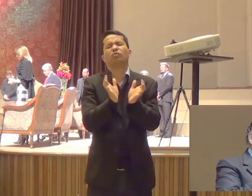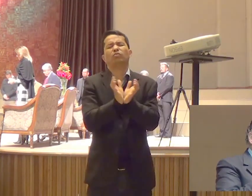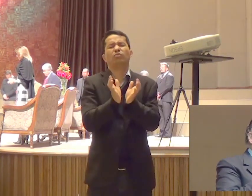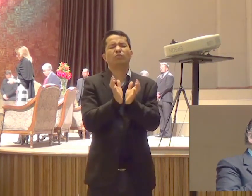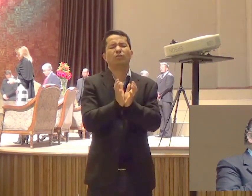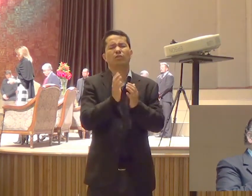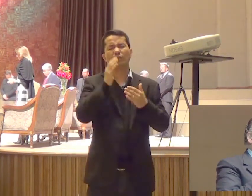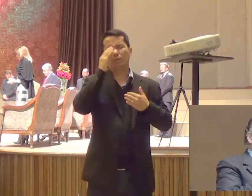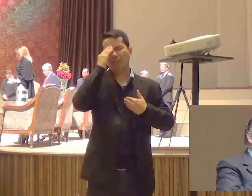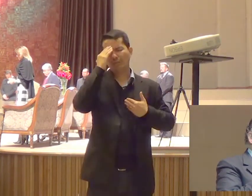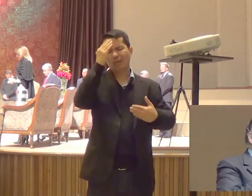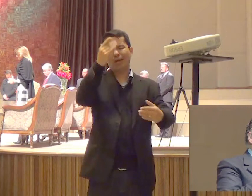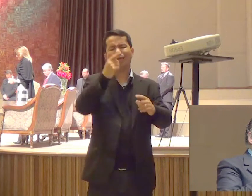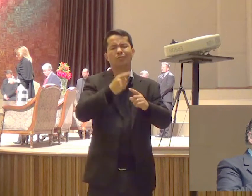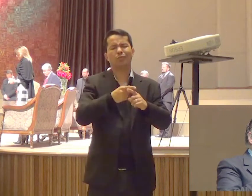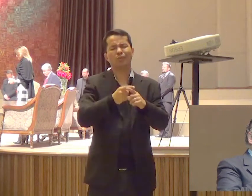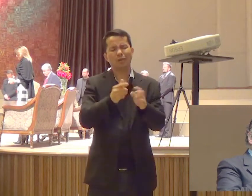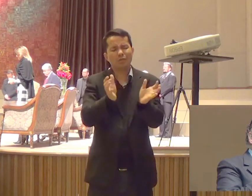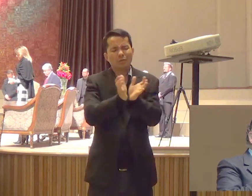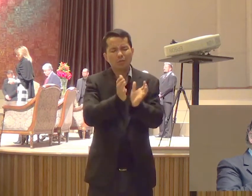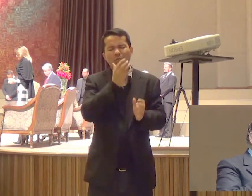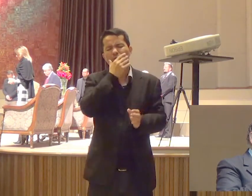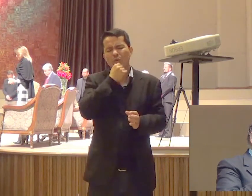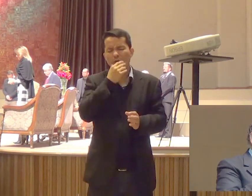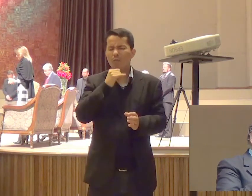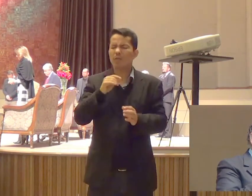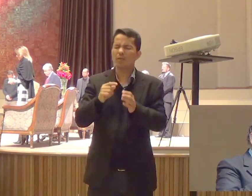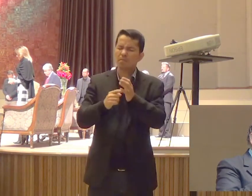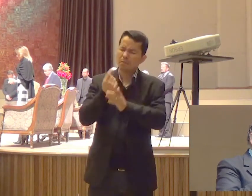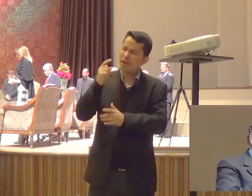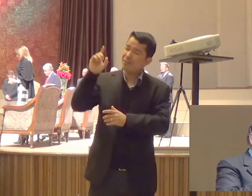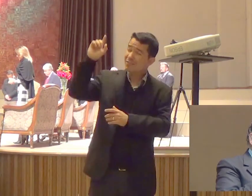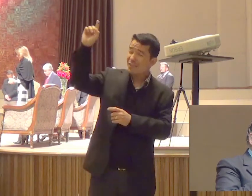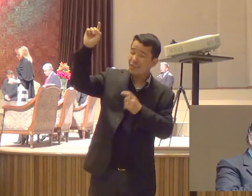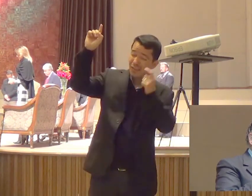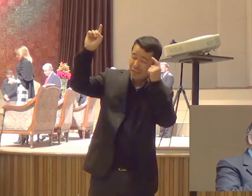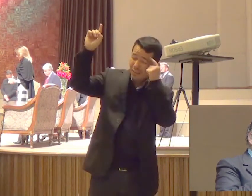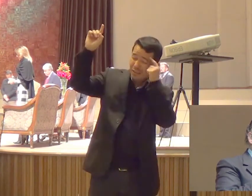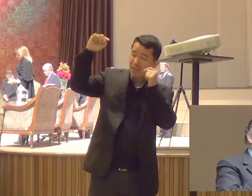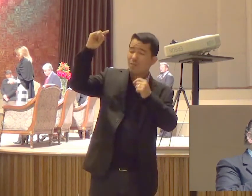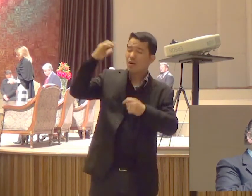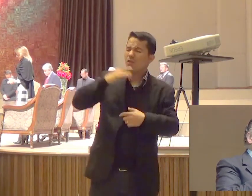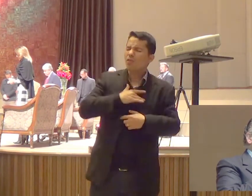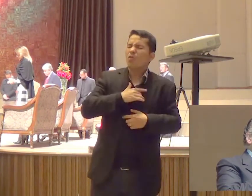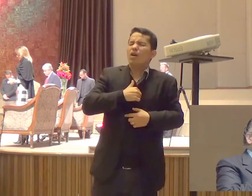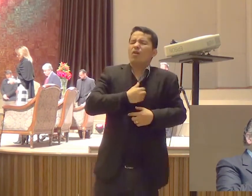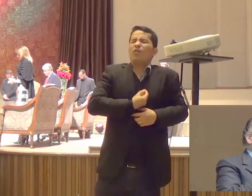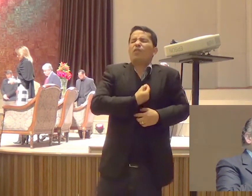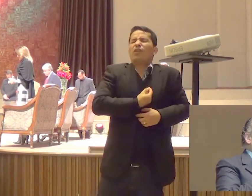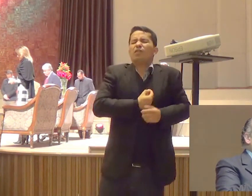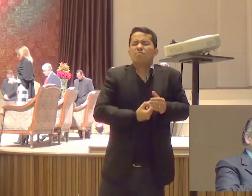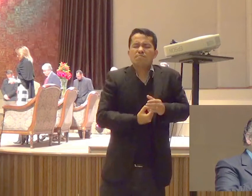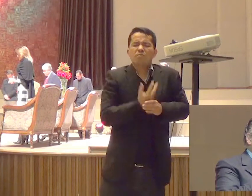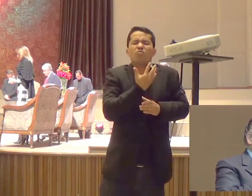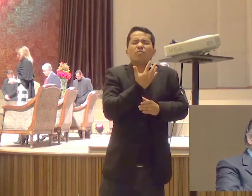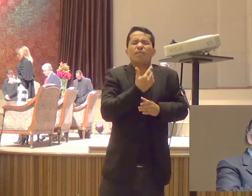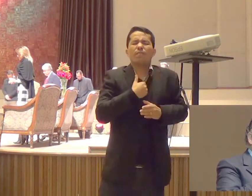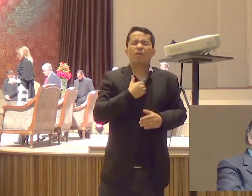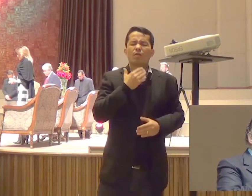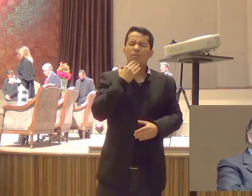Obrigado Pai Porque Esse Ministério Nasceu No teu Coração E como Eu disse A eles Pai Eu oro Agora Em nome De Jesus Para que